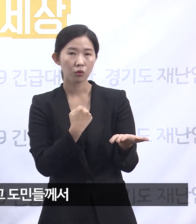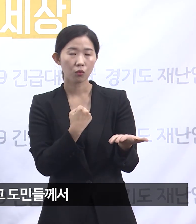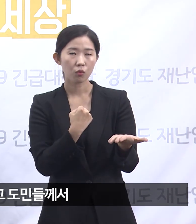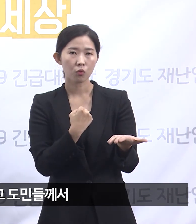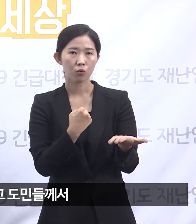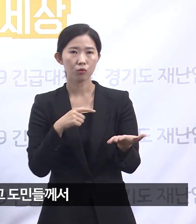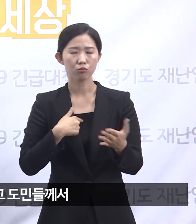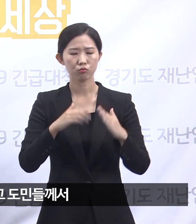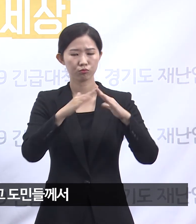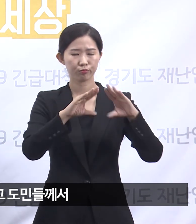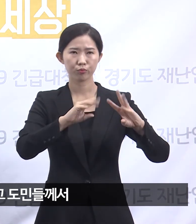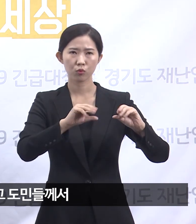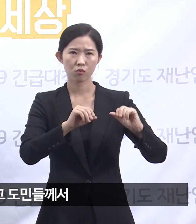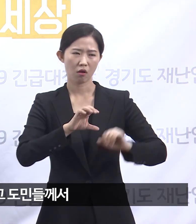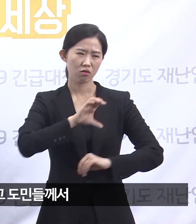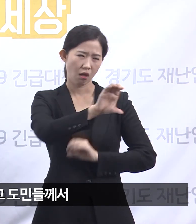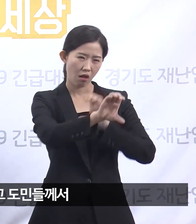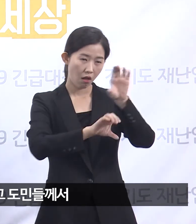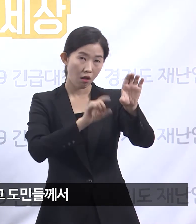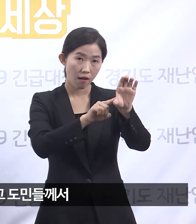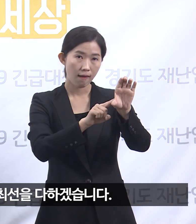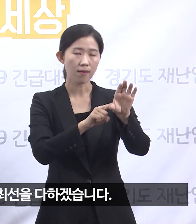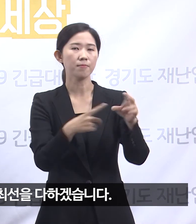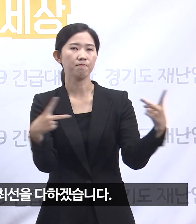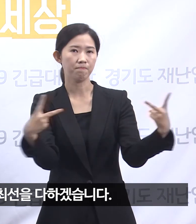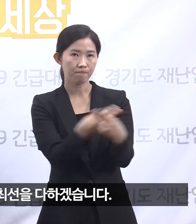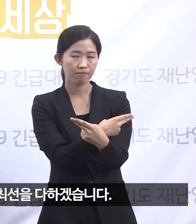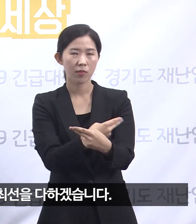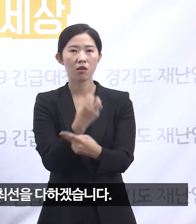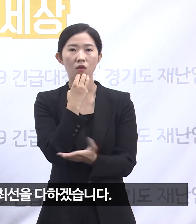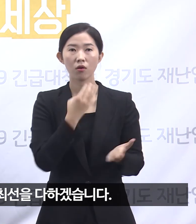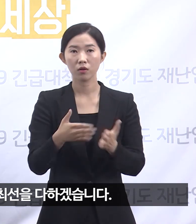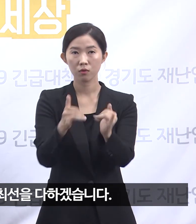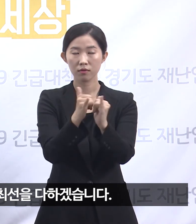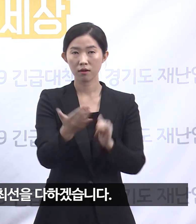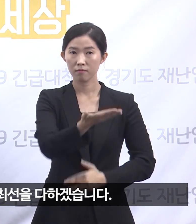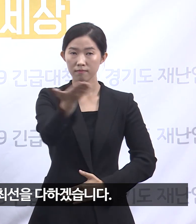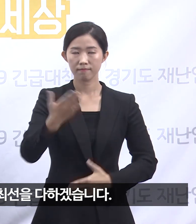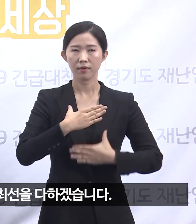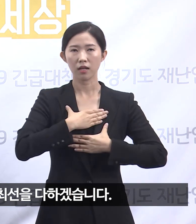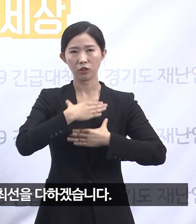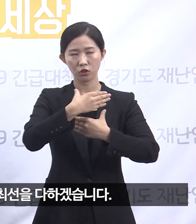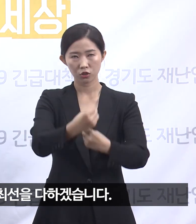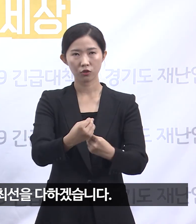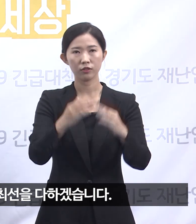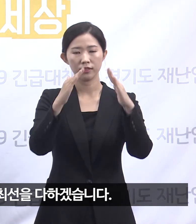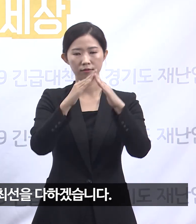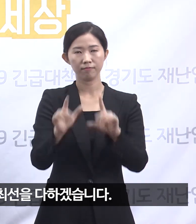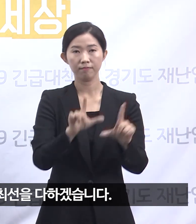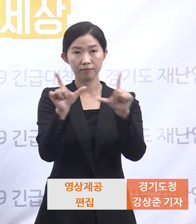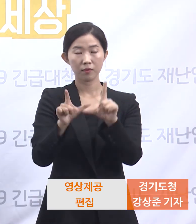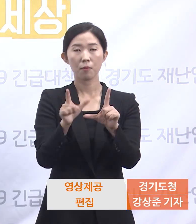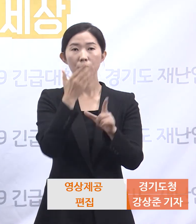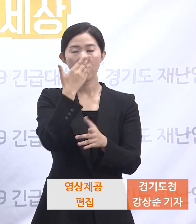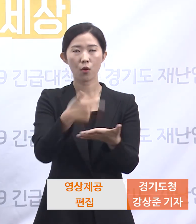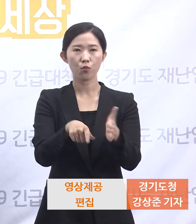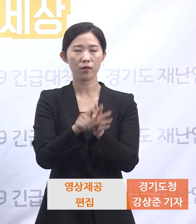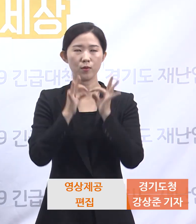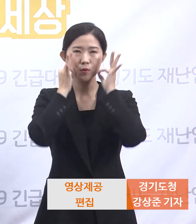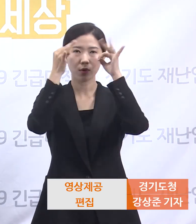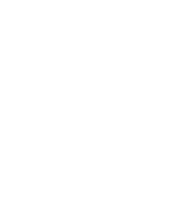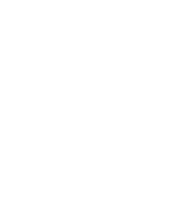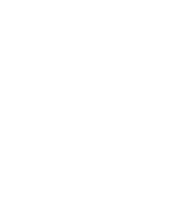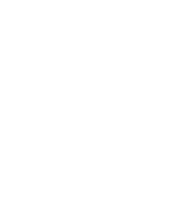철저하게 없애고 우리 도민들께서 안정된 주거를 누릴 수 있도록 최선을 다하겠습니다. 감사합니다. 고맙습니다.